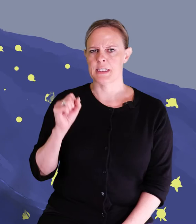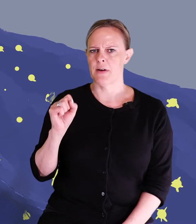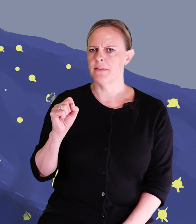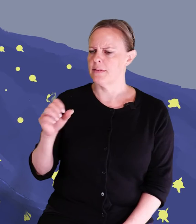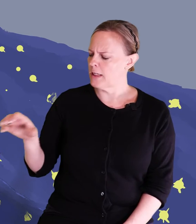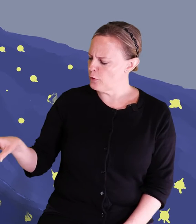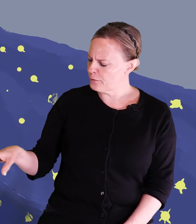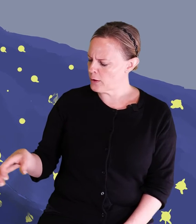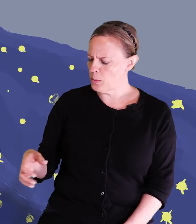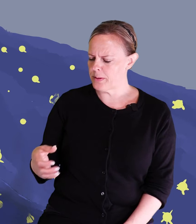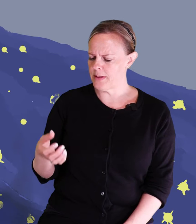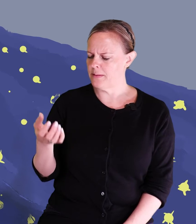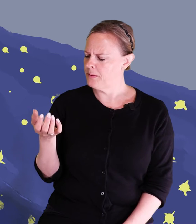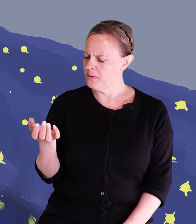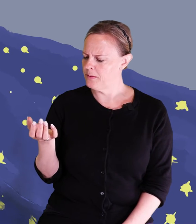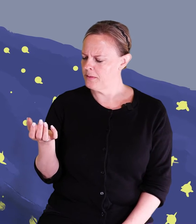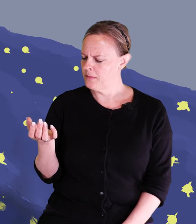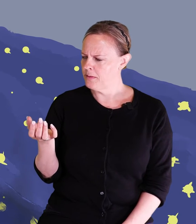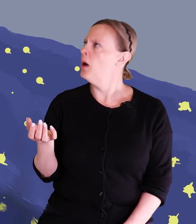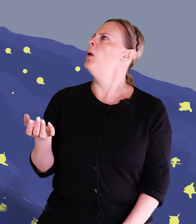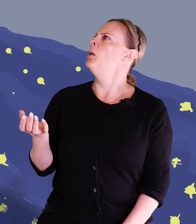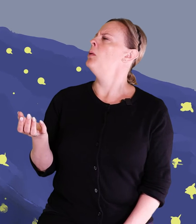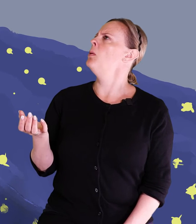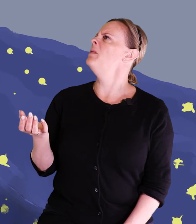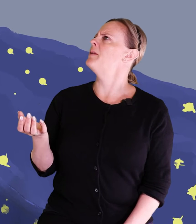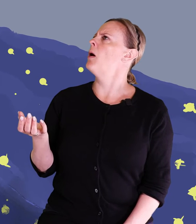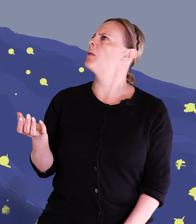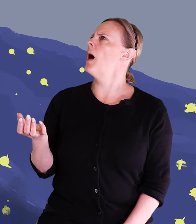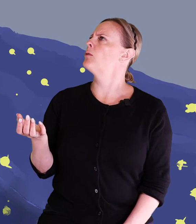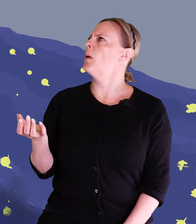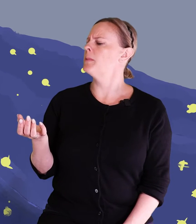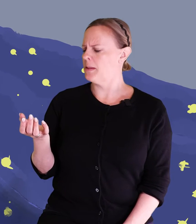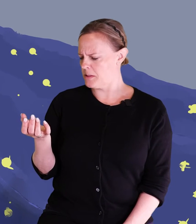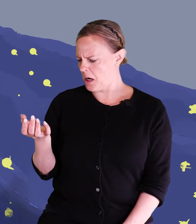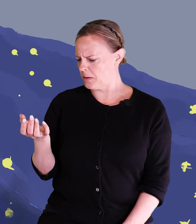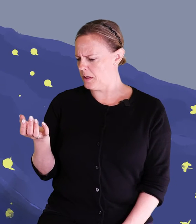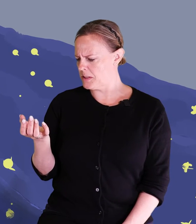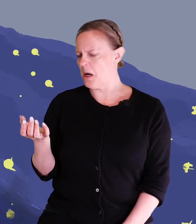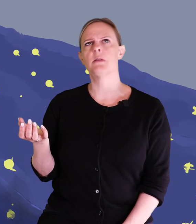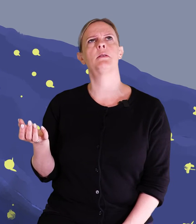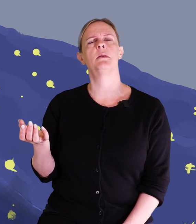Svante lyfter upp den. Undrar om grantomten saknar sin ask.